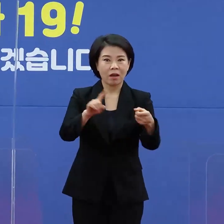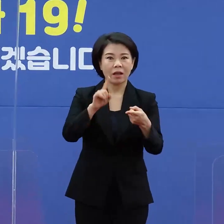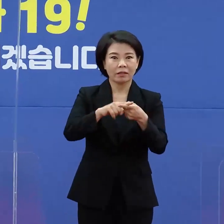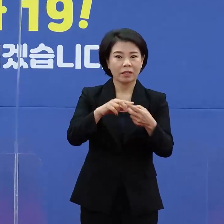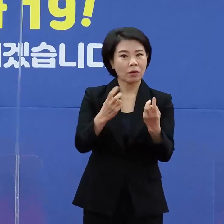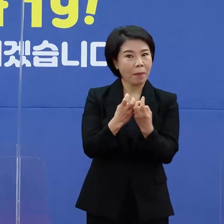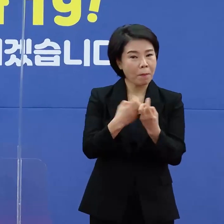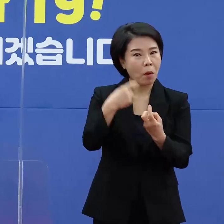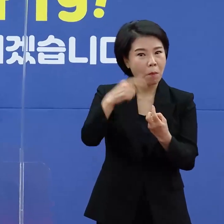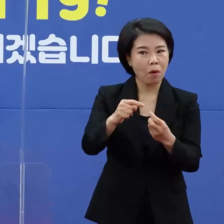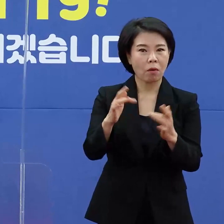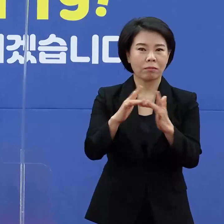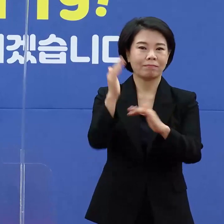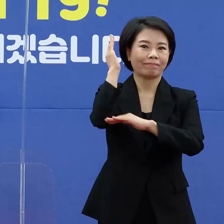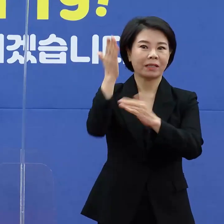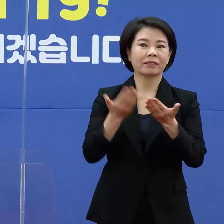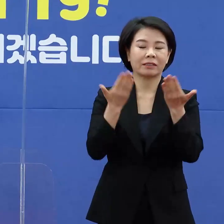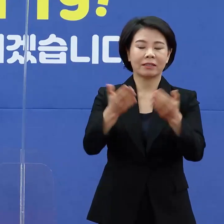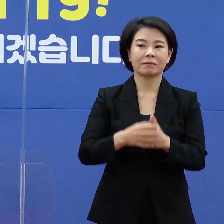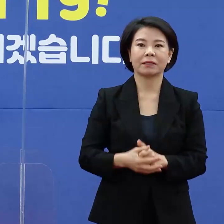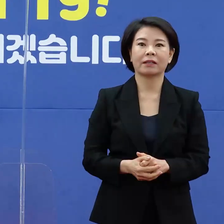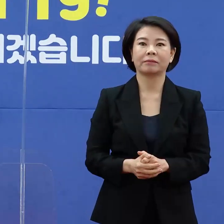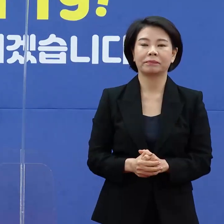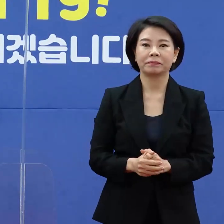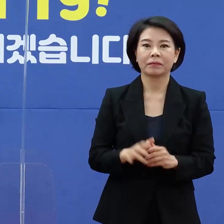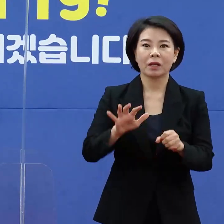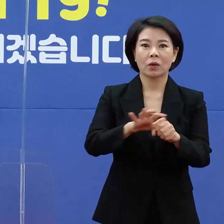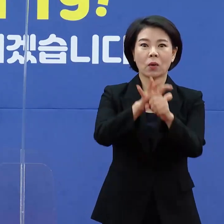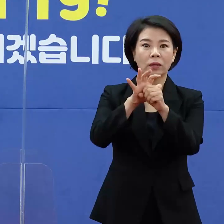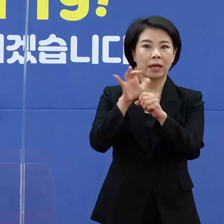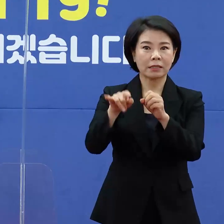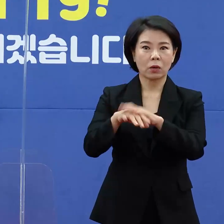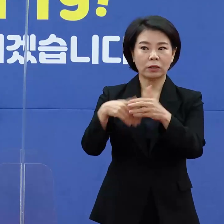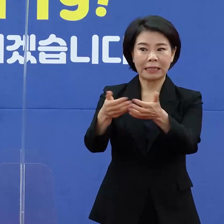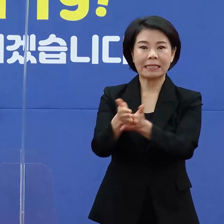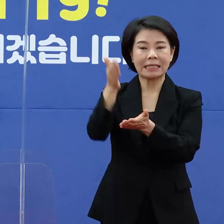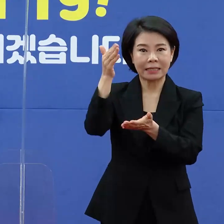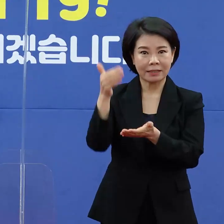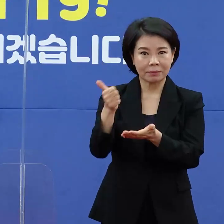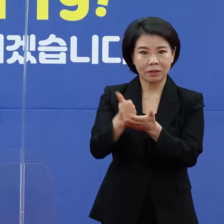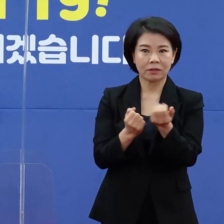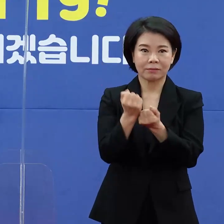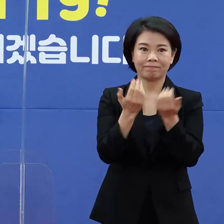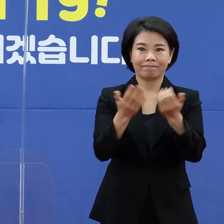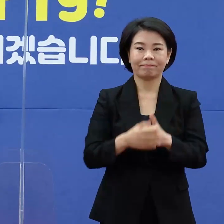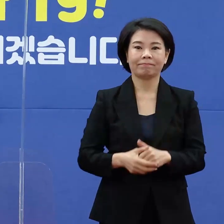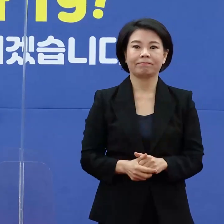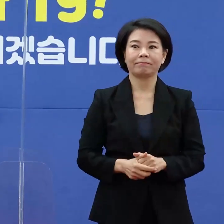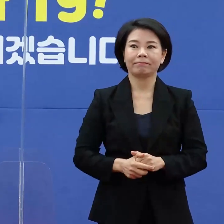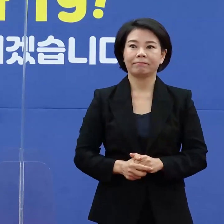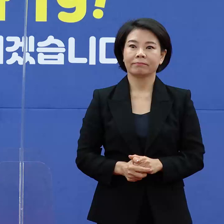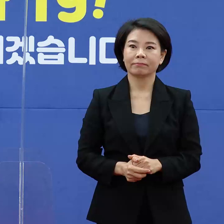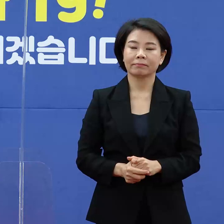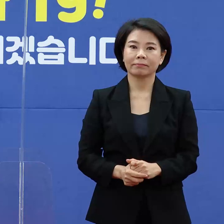등에 대한 온라인 브리핑을 시작하겠습니다. 코로나 방역대응추진단장으로부터 설명이 있겠습니다.